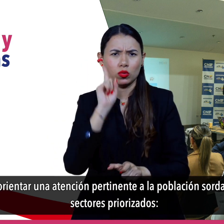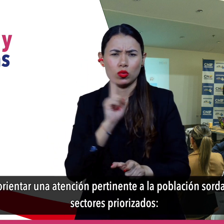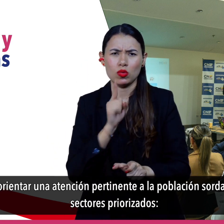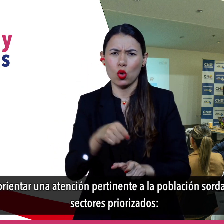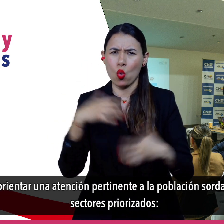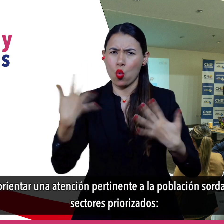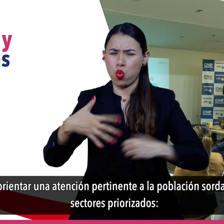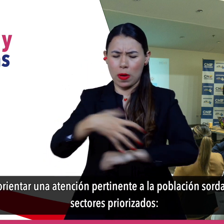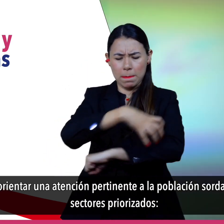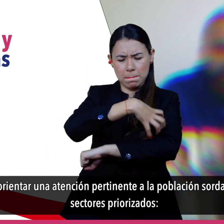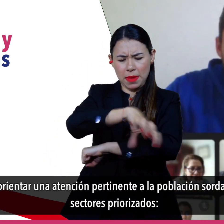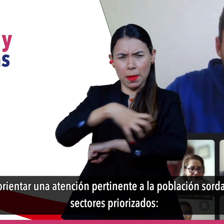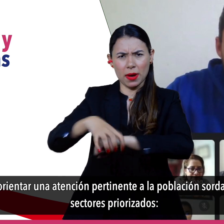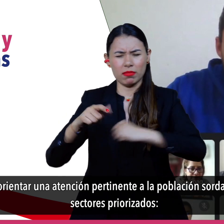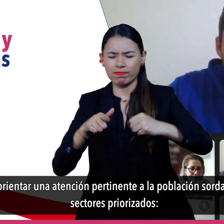sorda en los sectores priorizados.